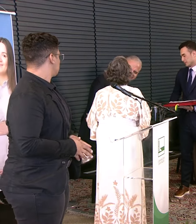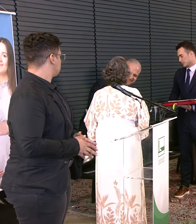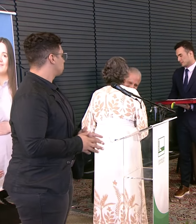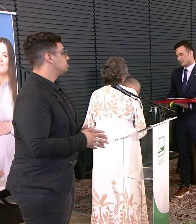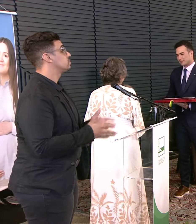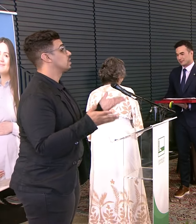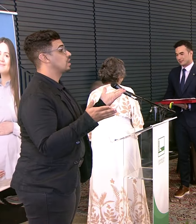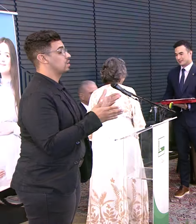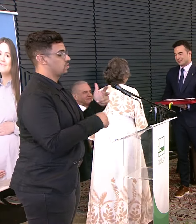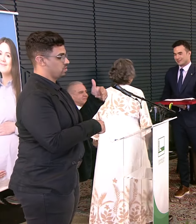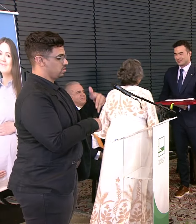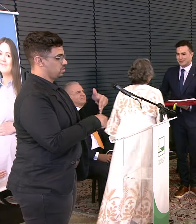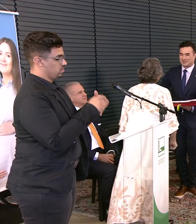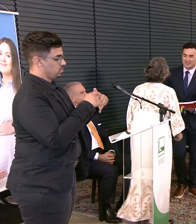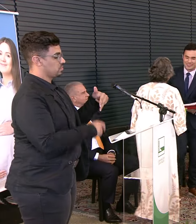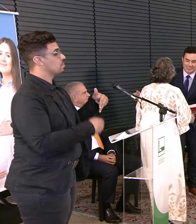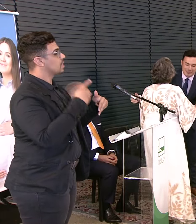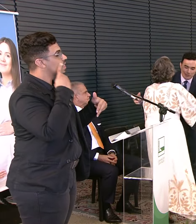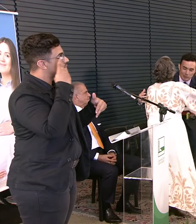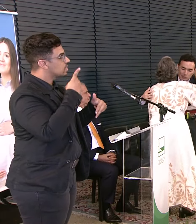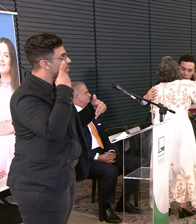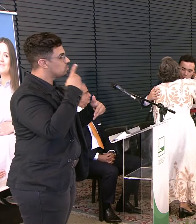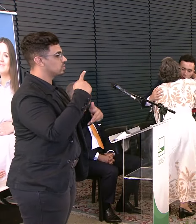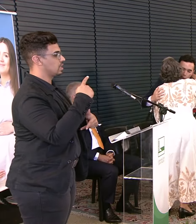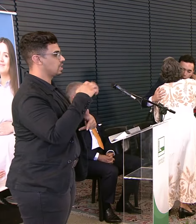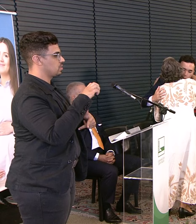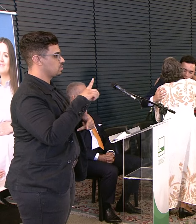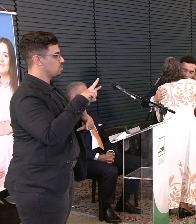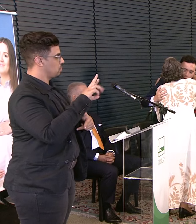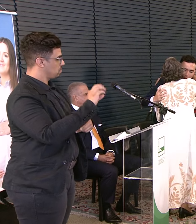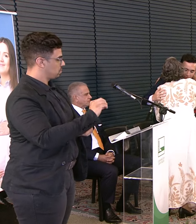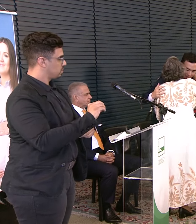Falará por dois minutos O deputado Pedro Ayrara